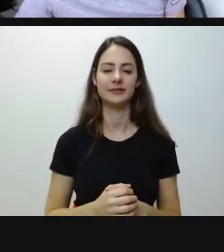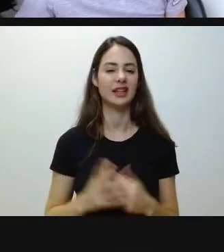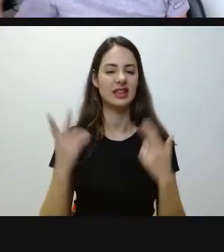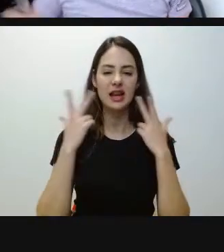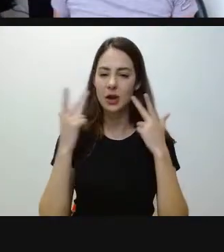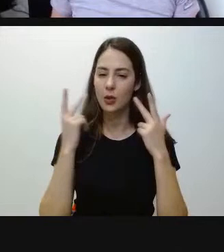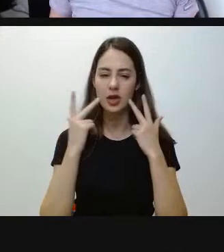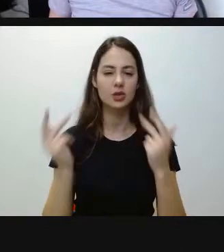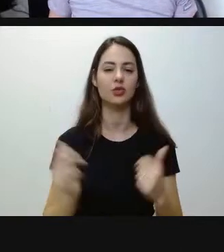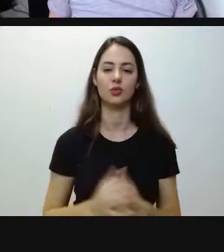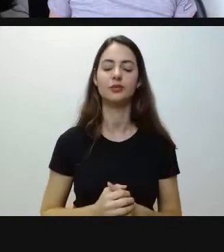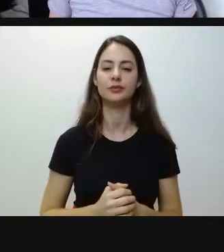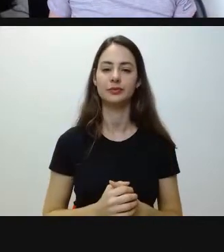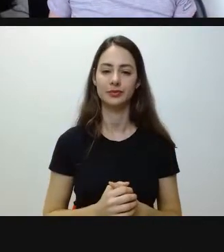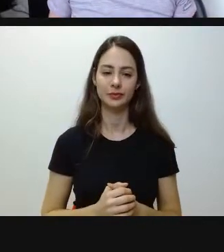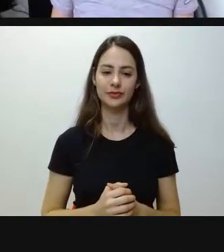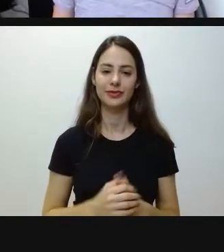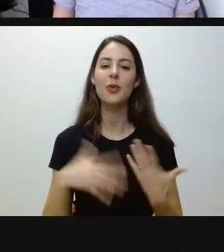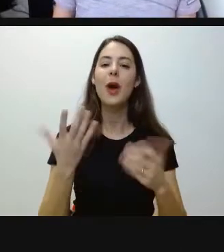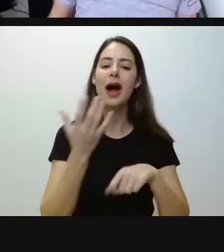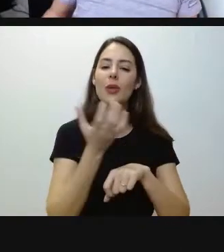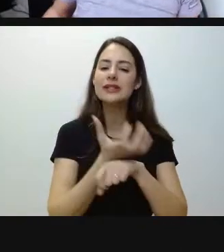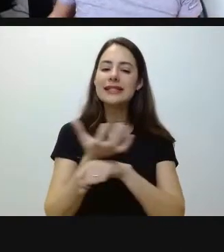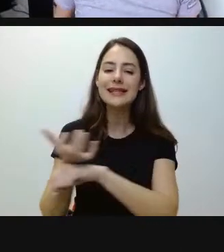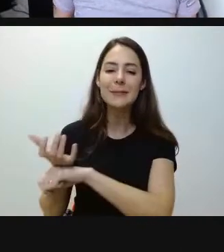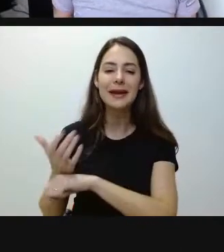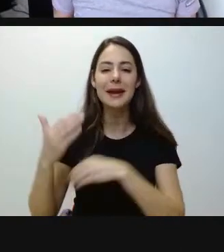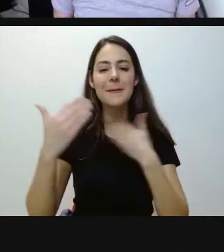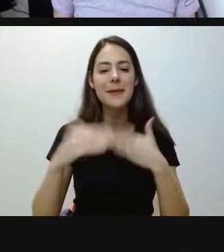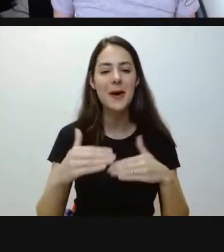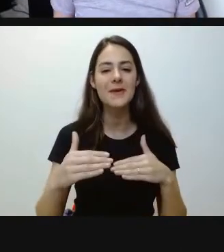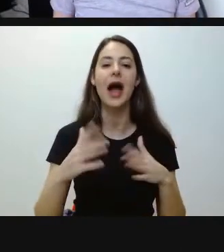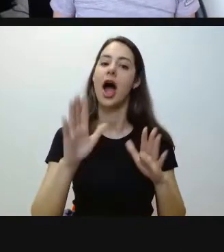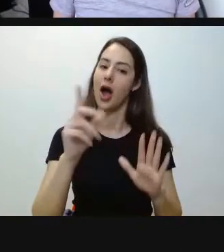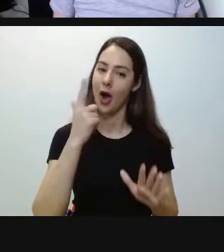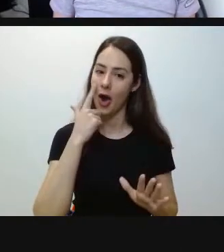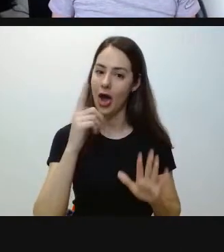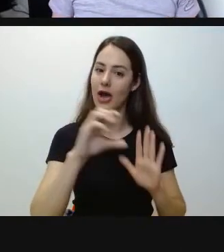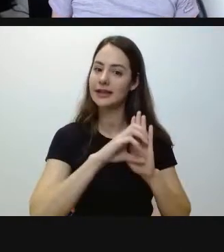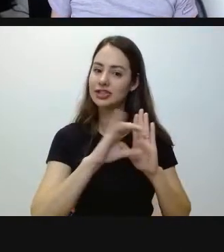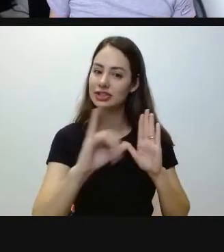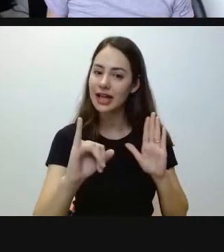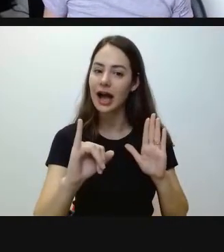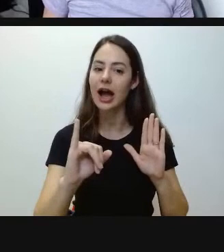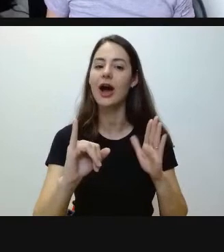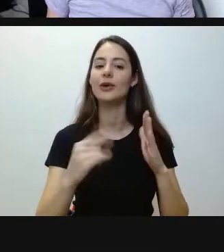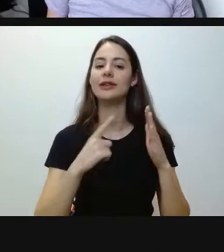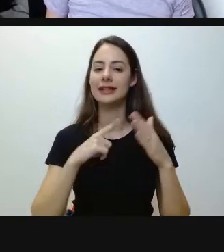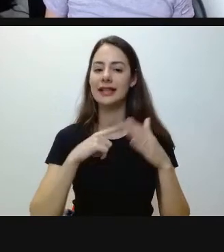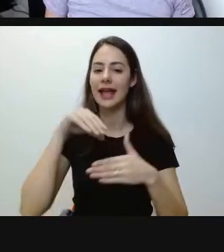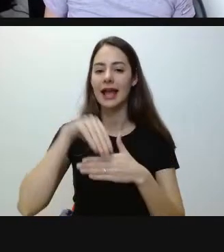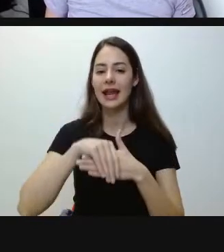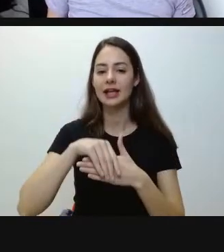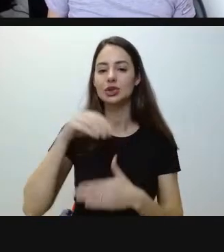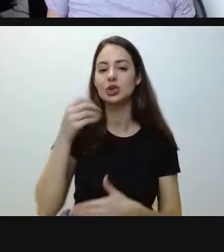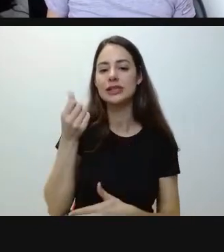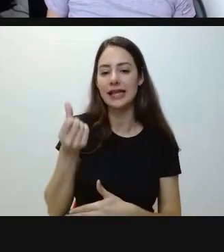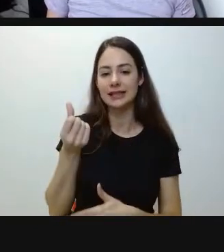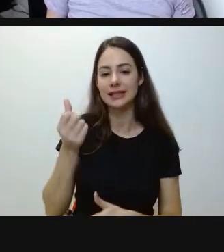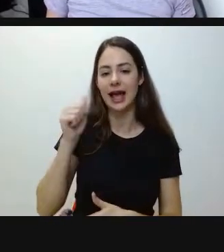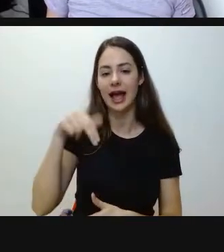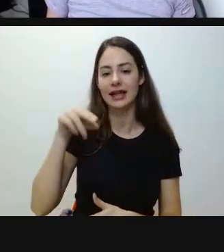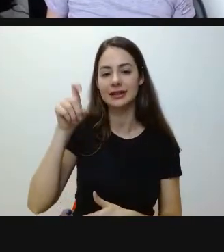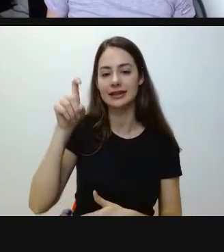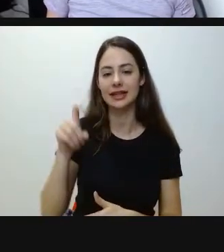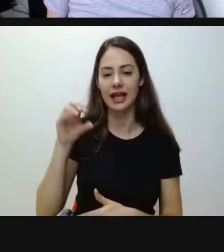matérias caem na prova? Isso tem no edital, não tem não? Ah, sim, no edital, sim, no anexo 6. Nós temos lá a